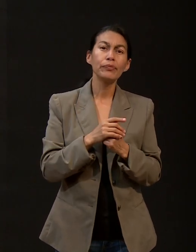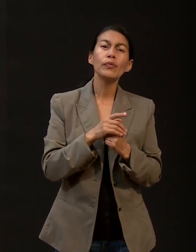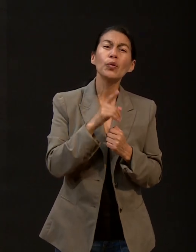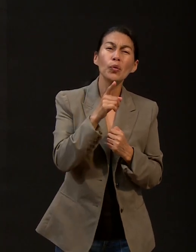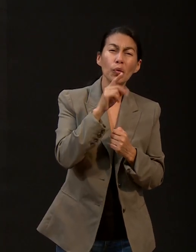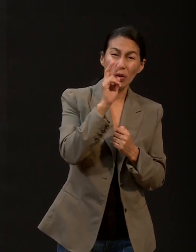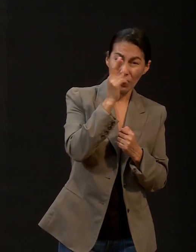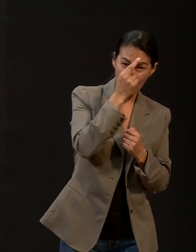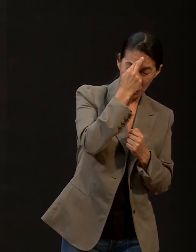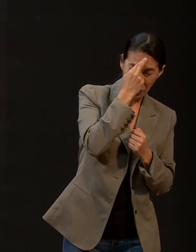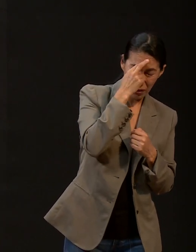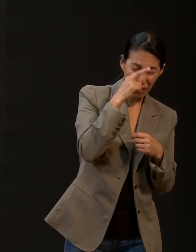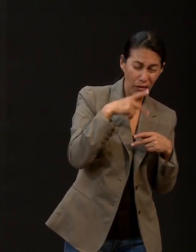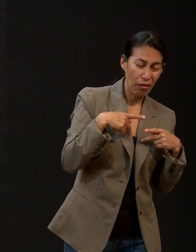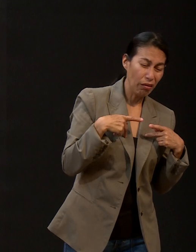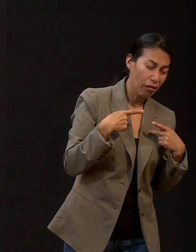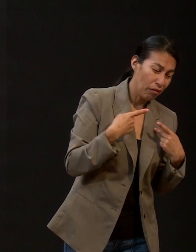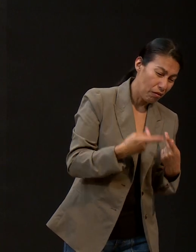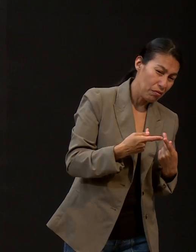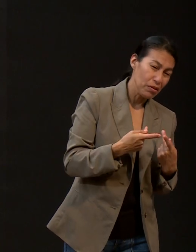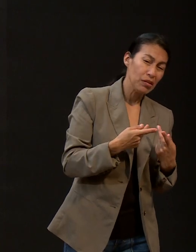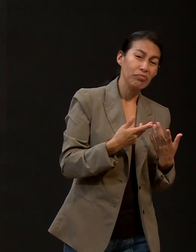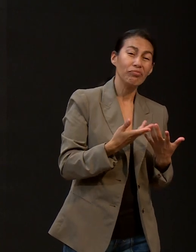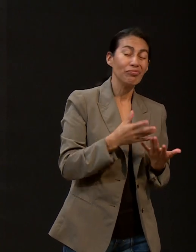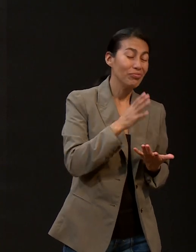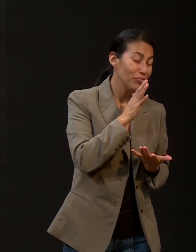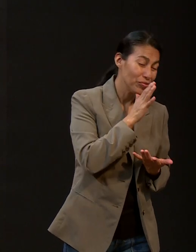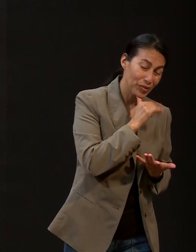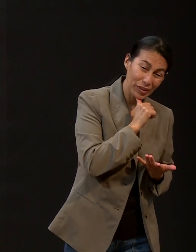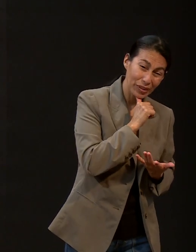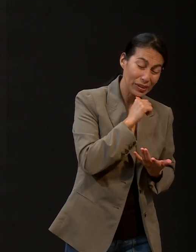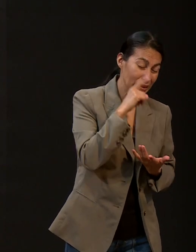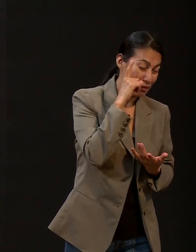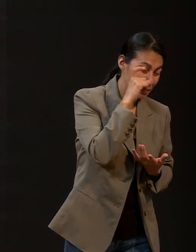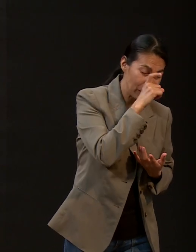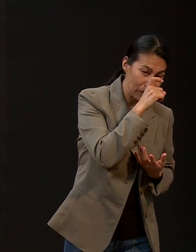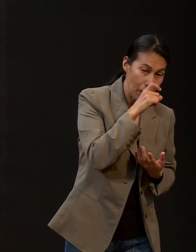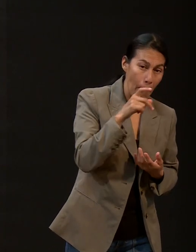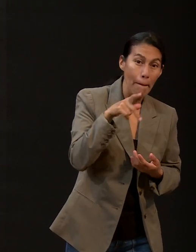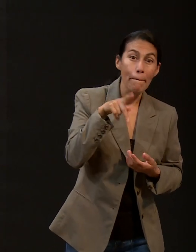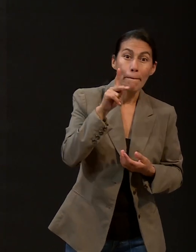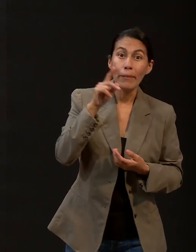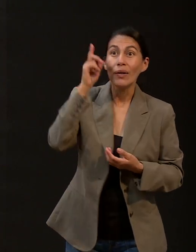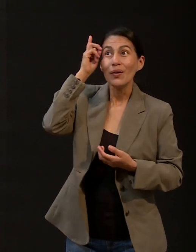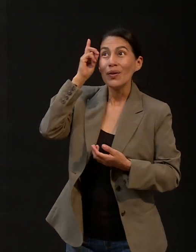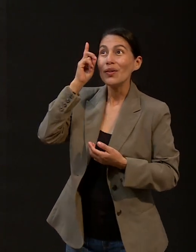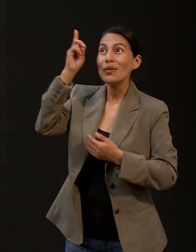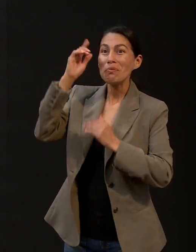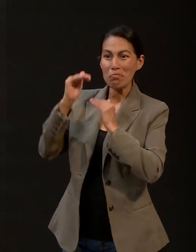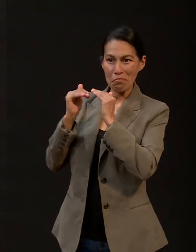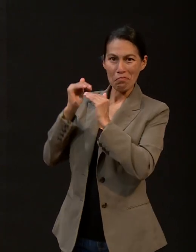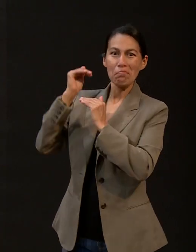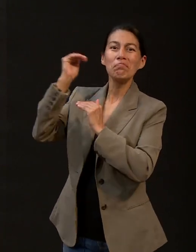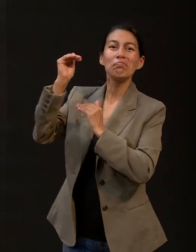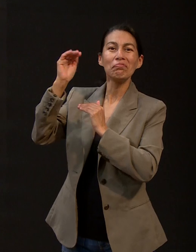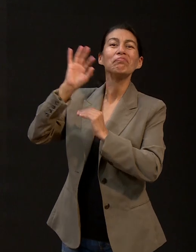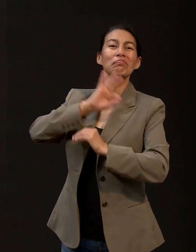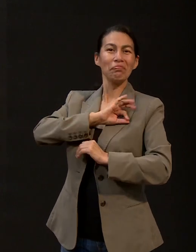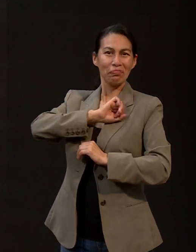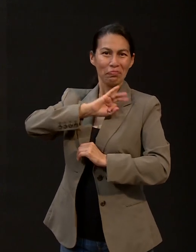Reconoce, digámoslo así, tus debilidades delante de Él y depon toda tu ansiedad sobre Él porque Él tiene cuidado